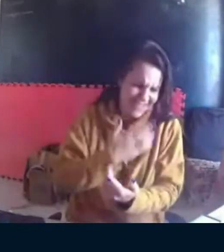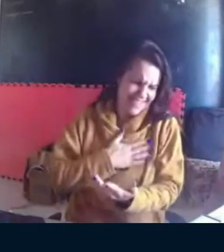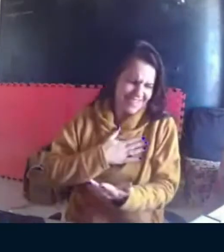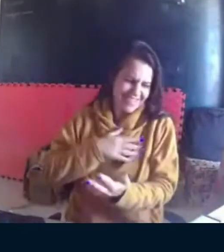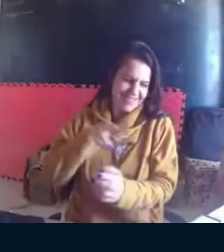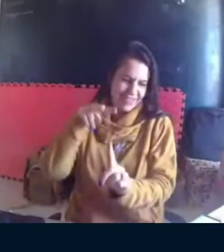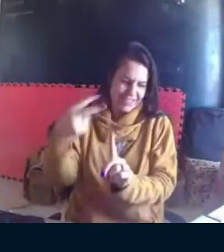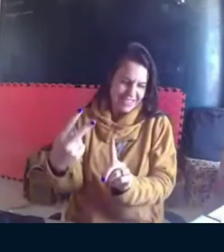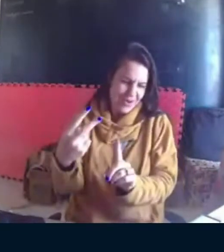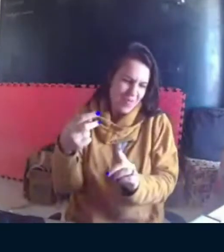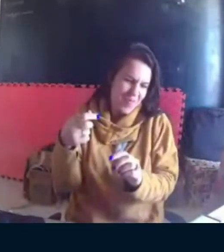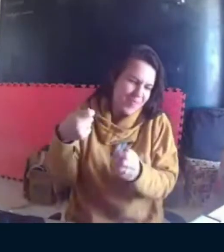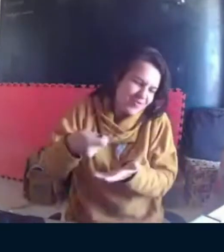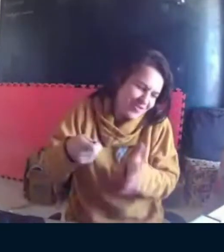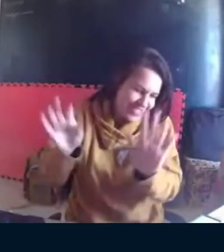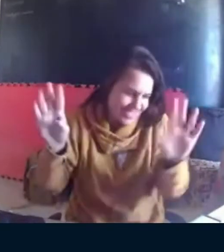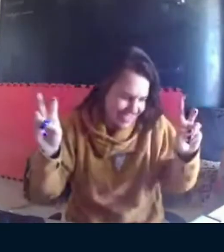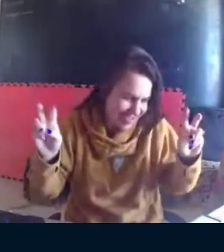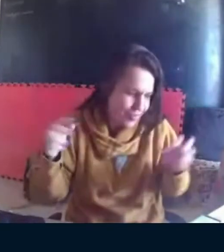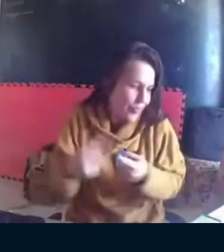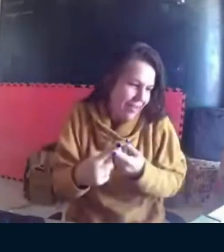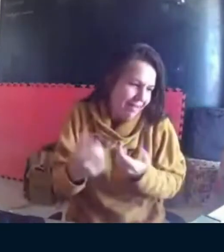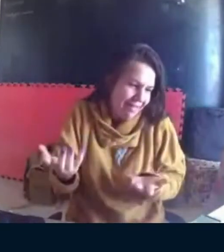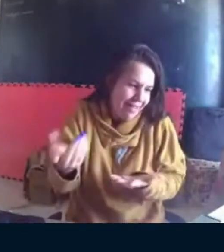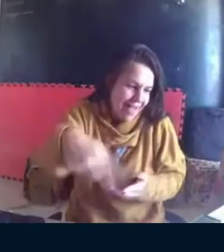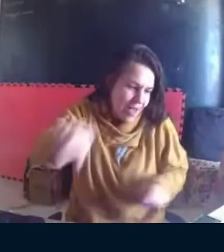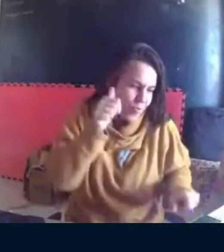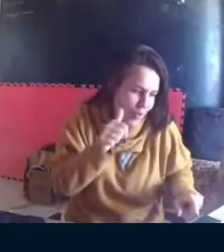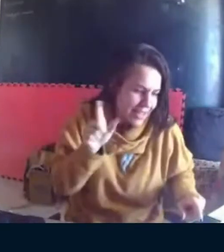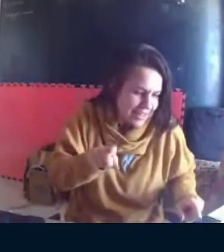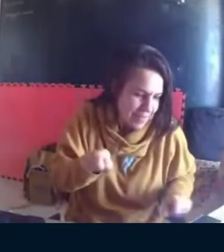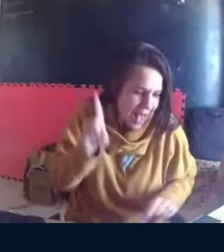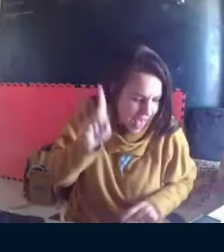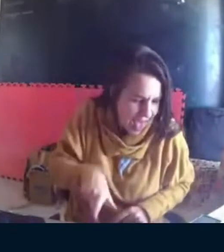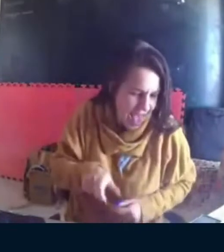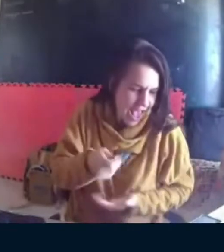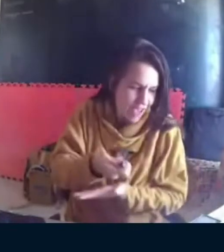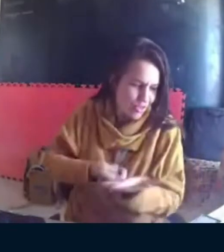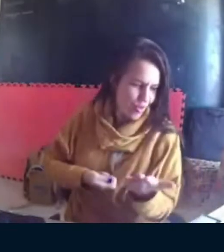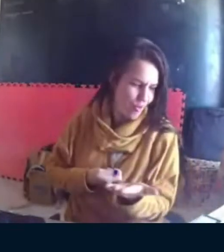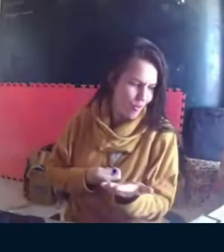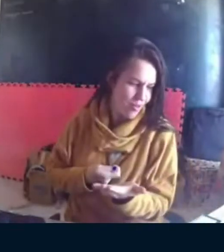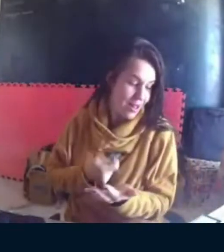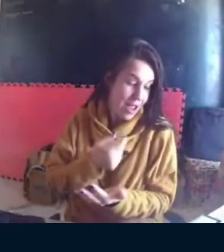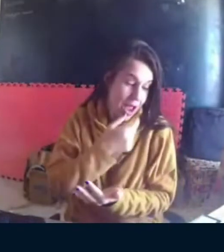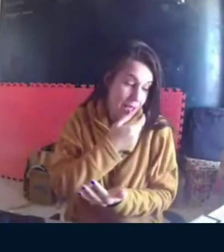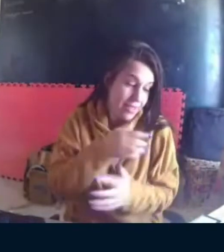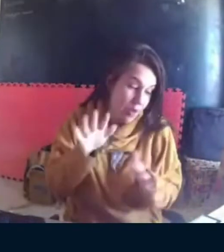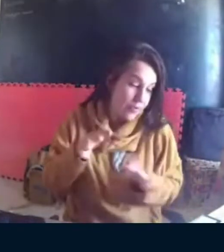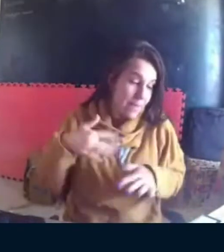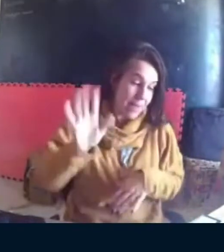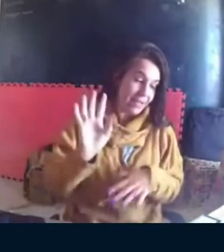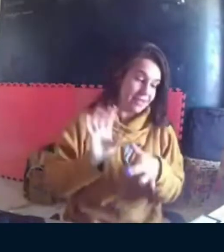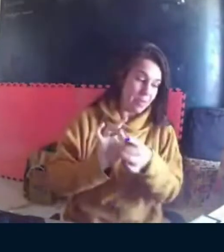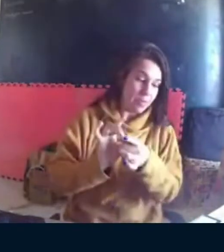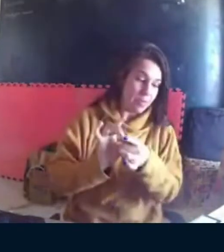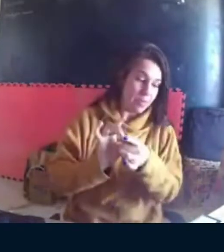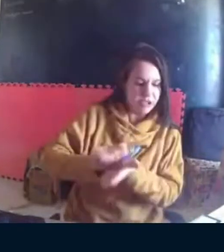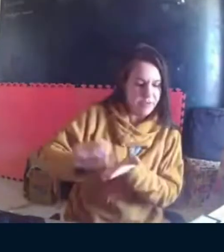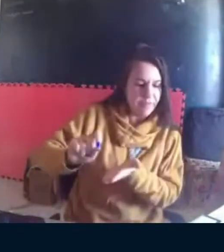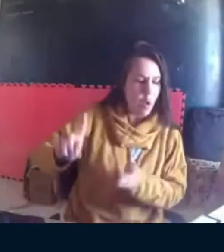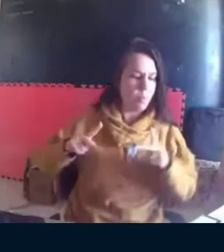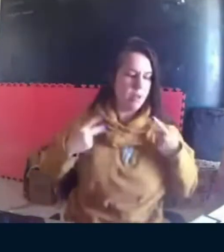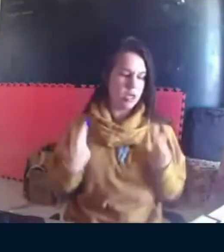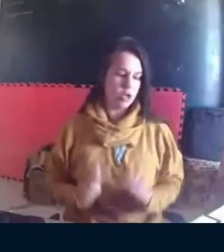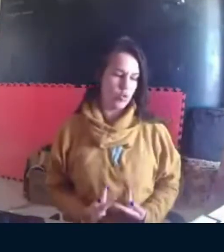Mas me parece uma visão um pouco machista. Mas já que as mulheres também são autoras.